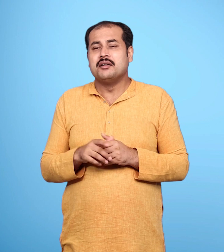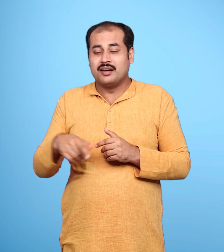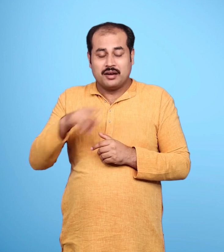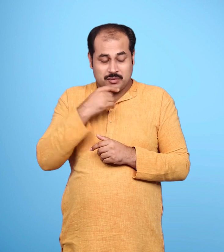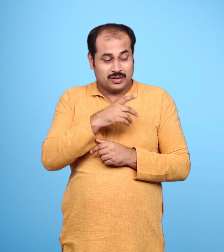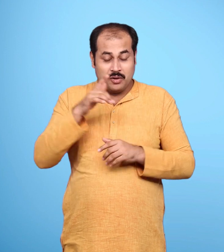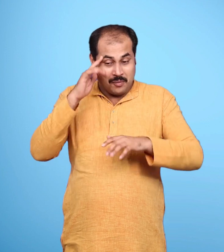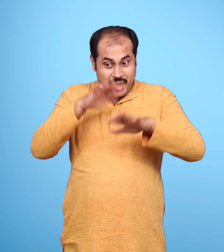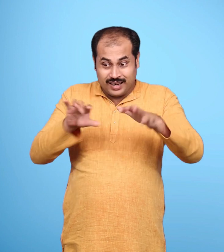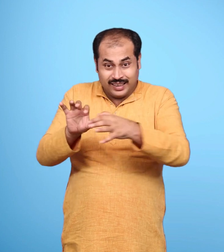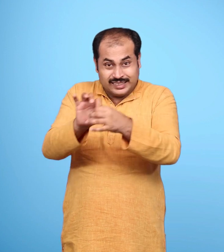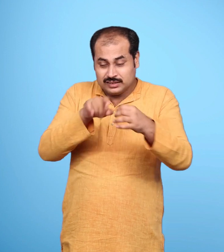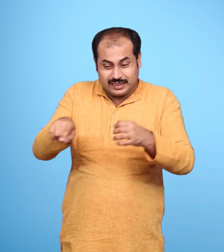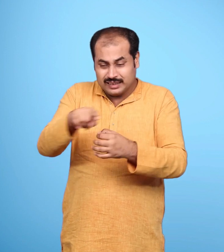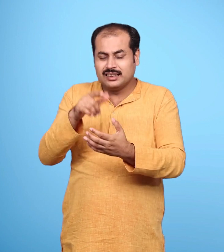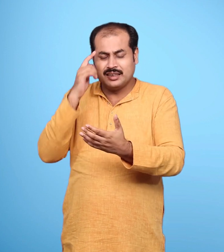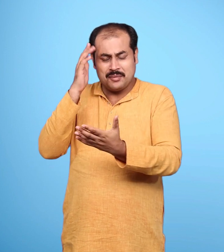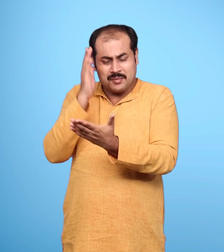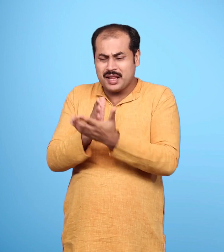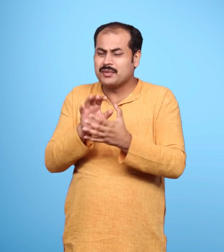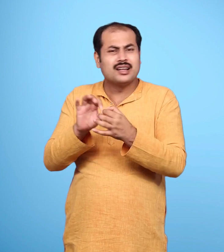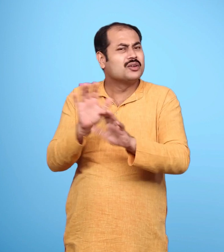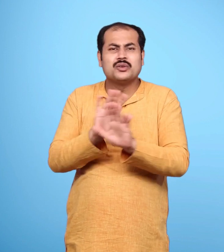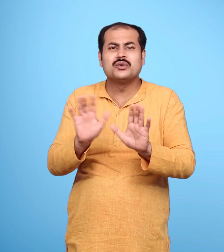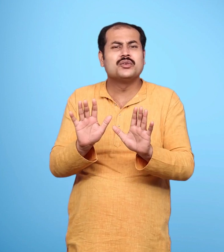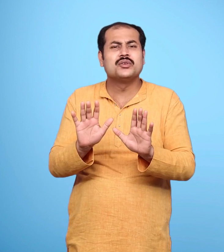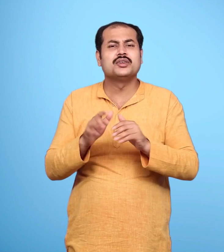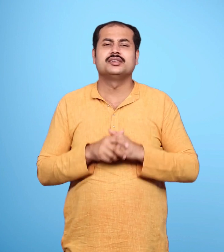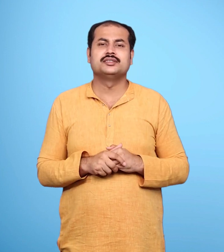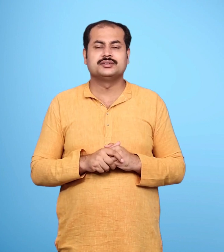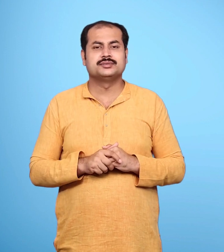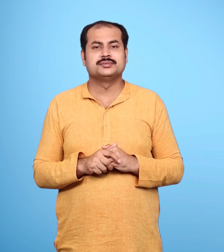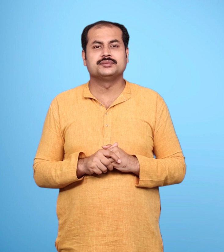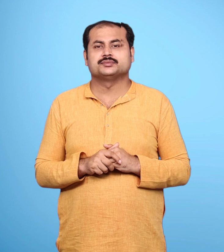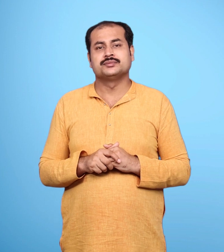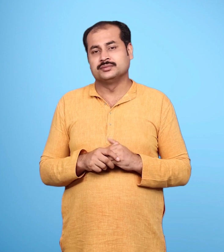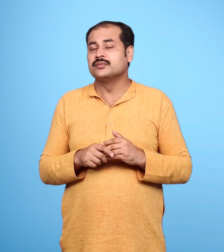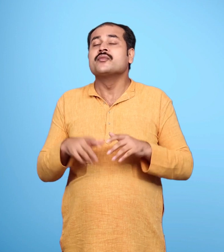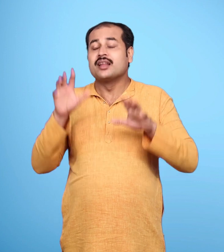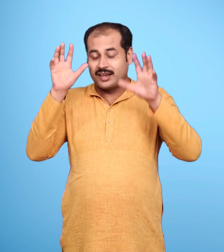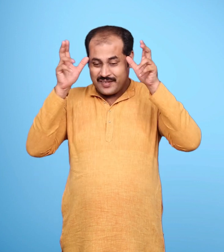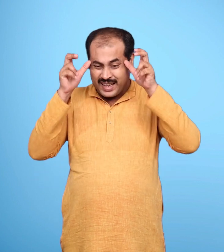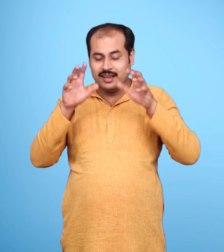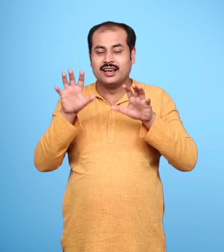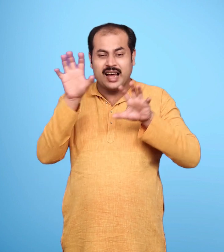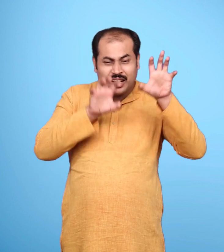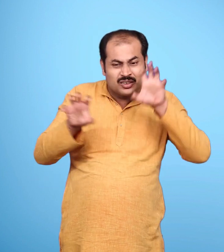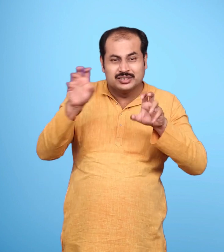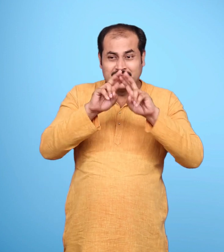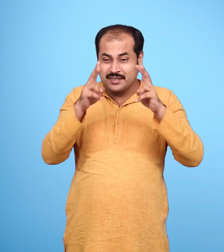आप उनकी चाल में ना आएं वे कुछ भी कर सकते हैं